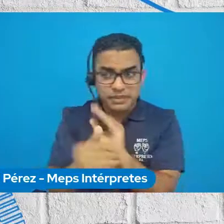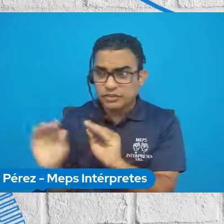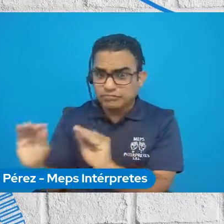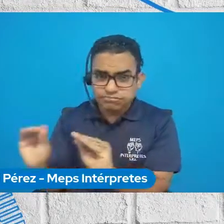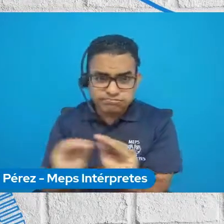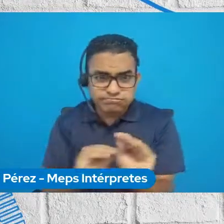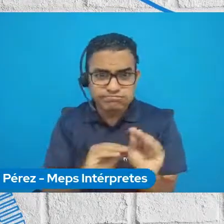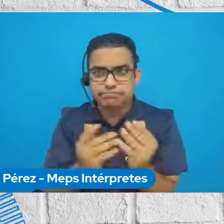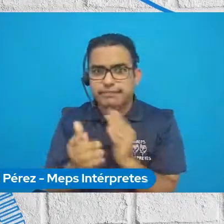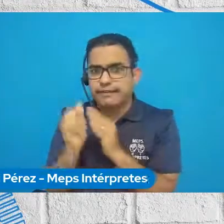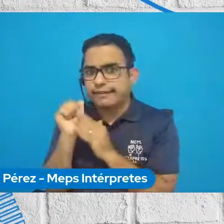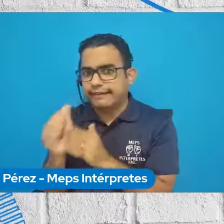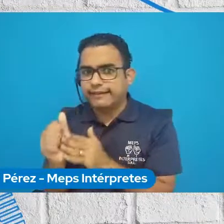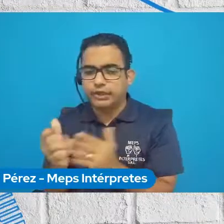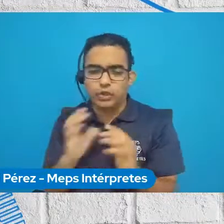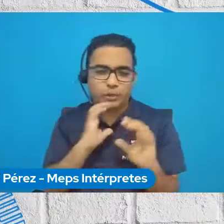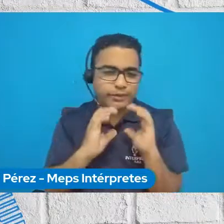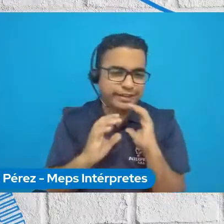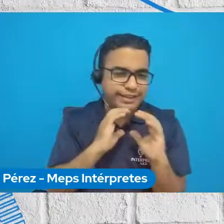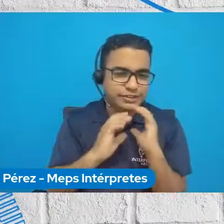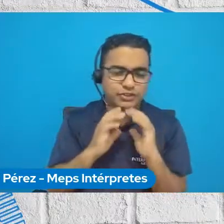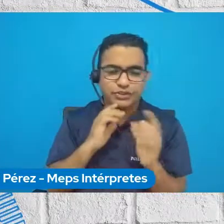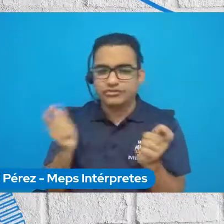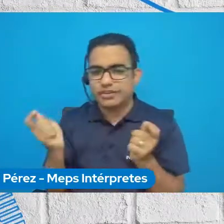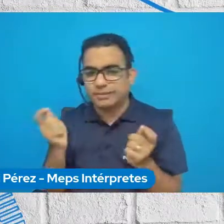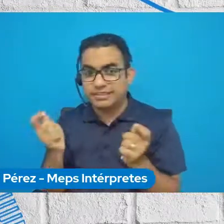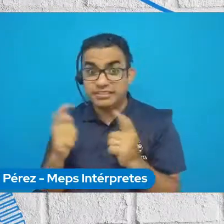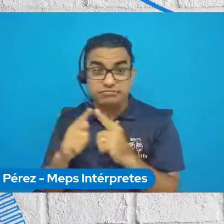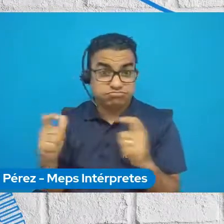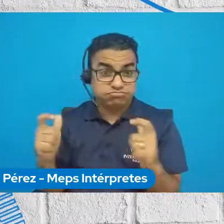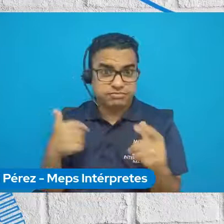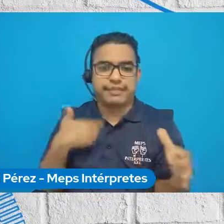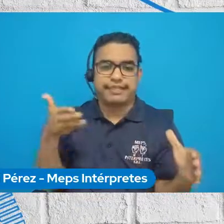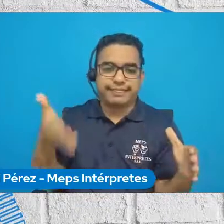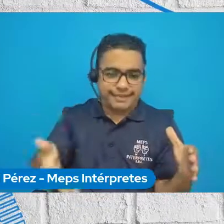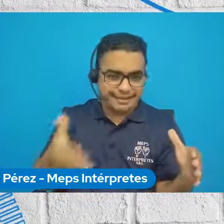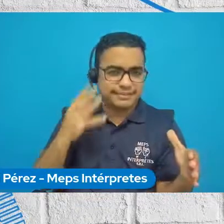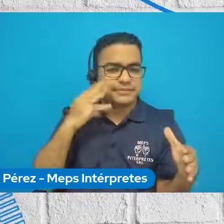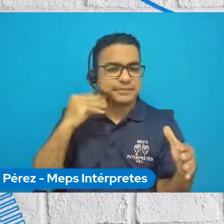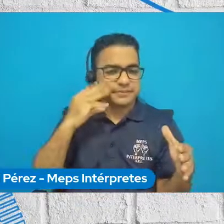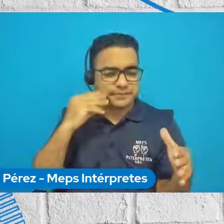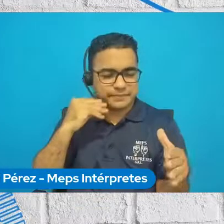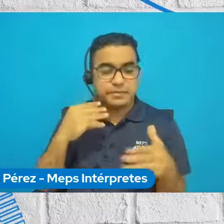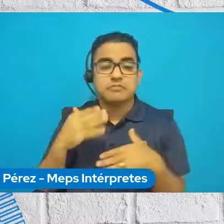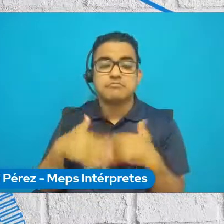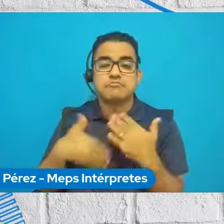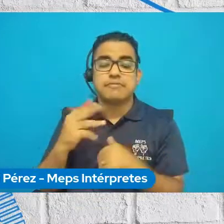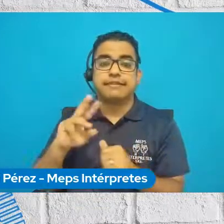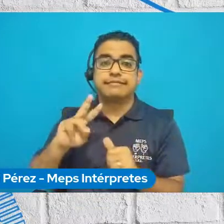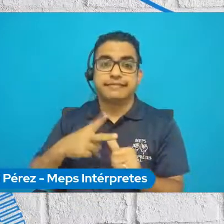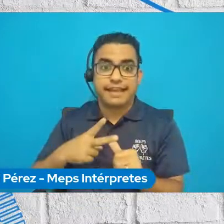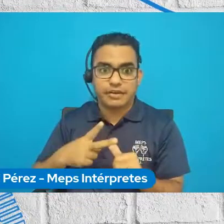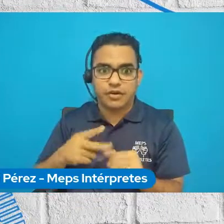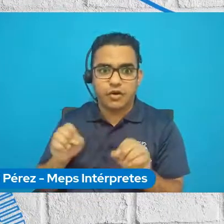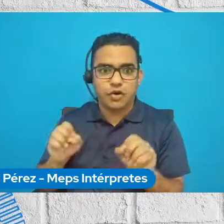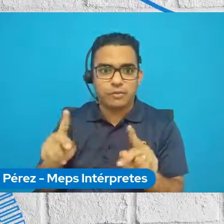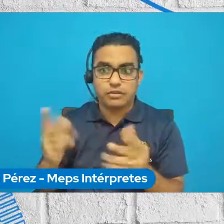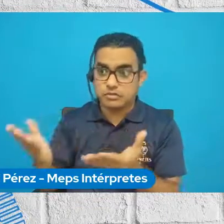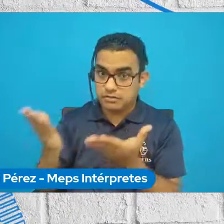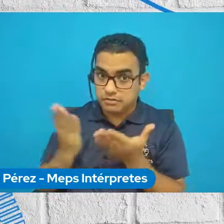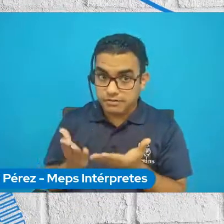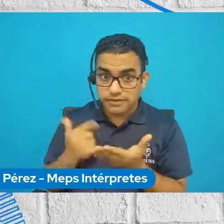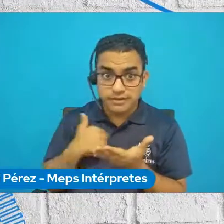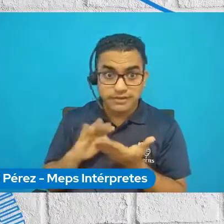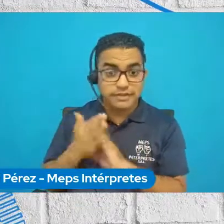comunicación y gestión de personas. Esa fue mi primera misión como voluntaria ONU. Luego se presentó la oportunidad de ser voluntaria